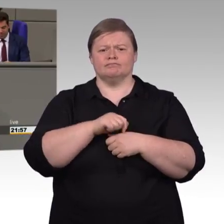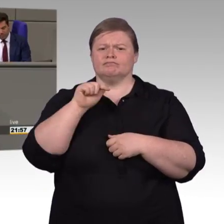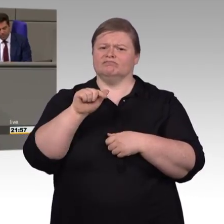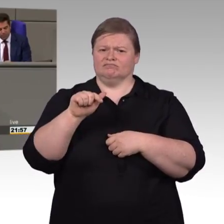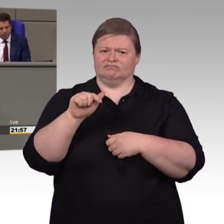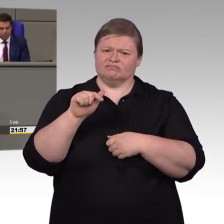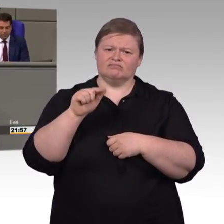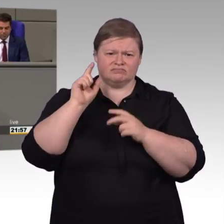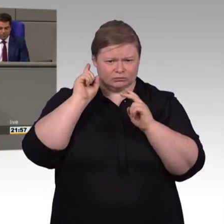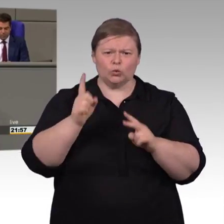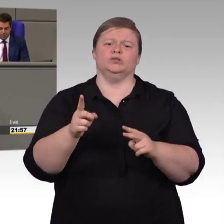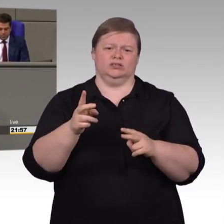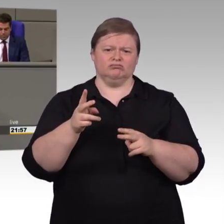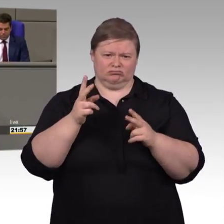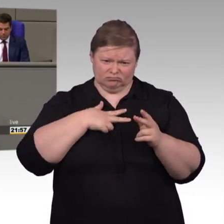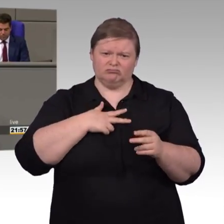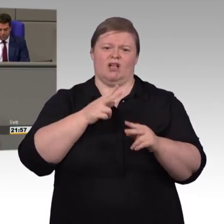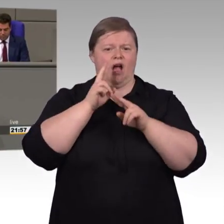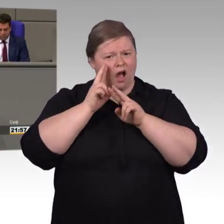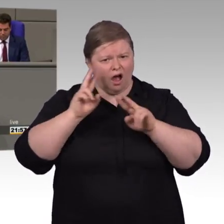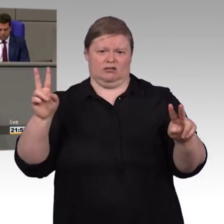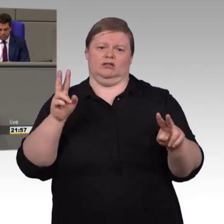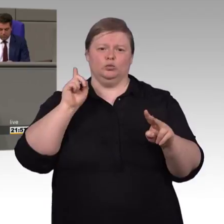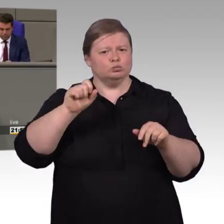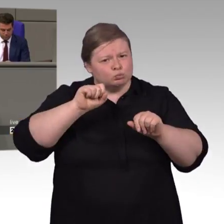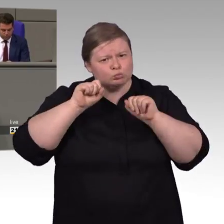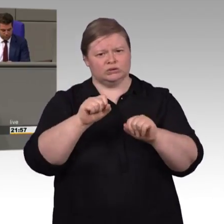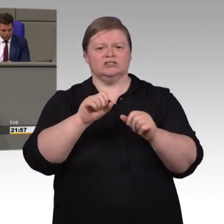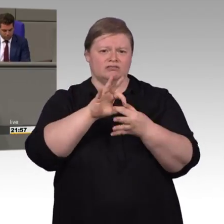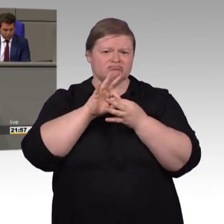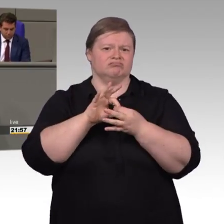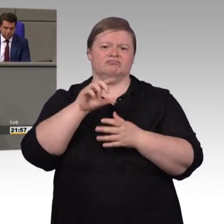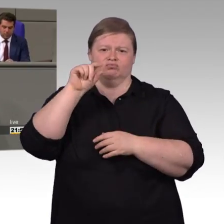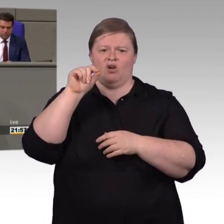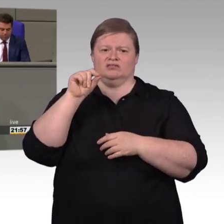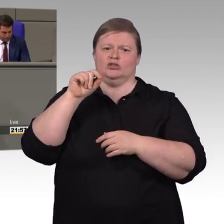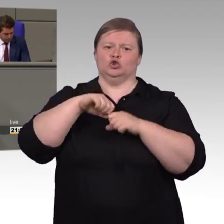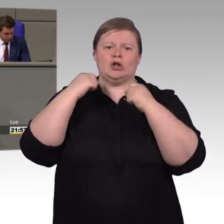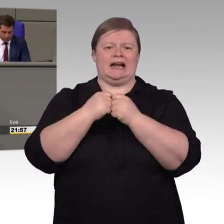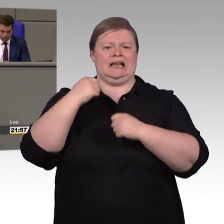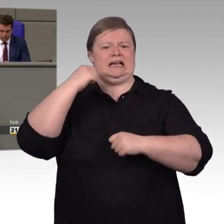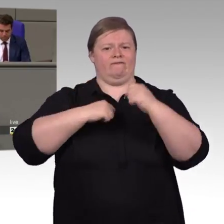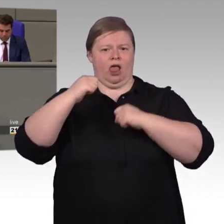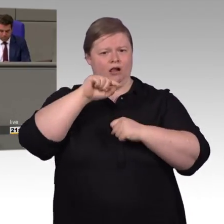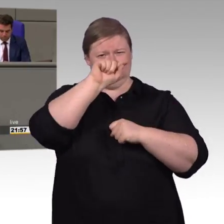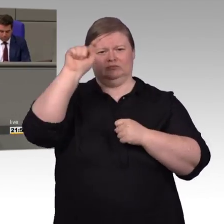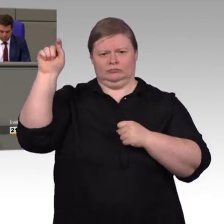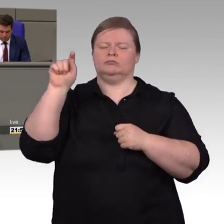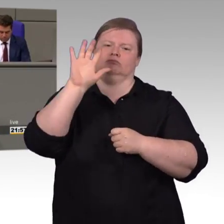Artikeln 1 und 3 unseres Grundgesetzes, was für uns alle Verpflichtung sein sollte. Die Umsetzung, die